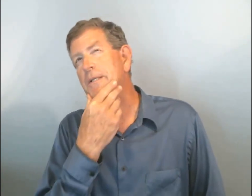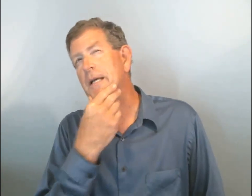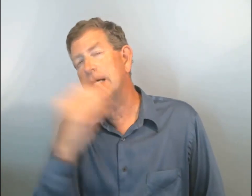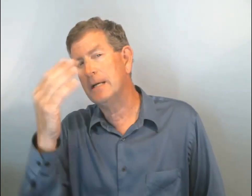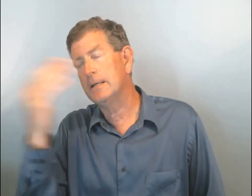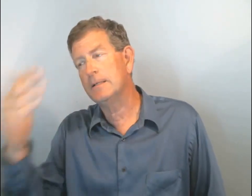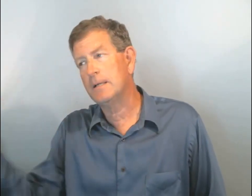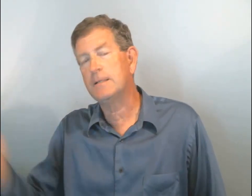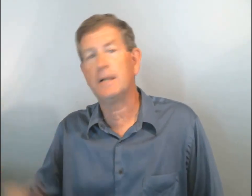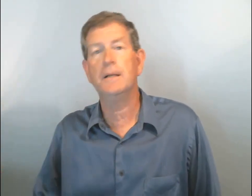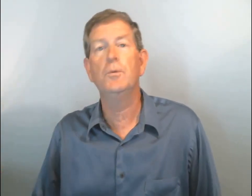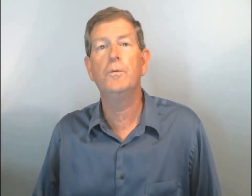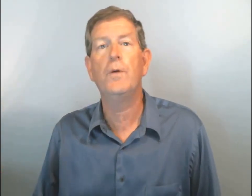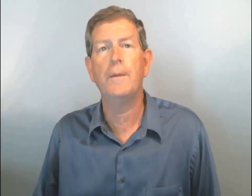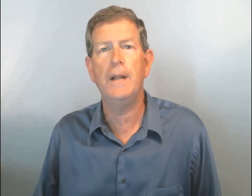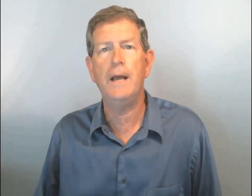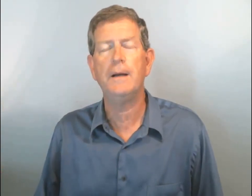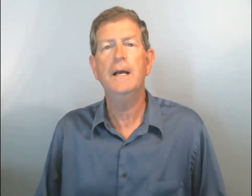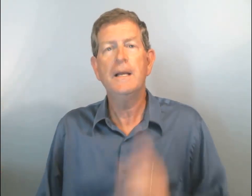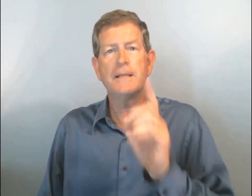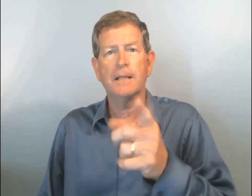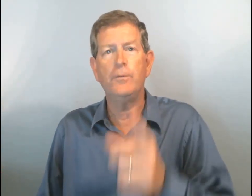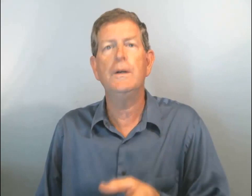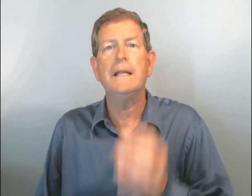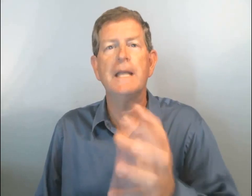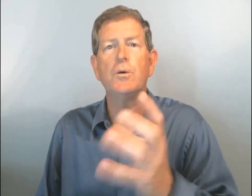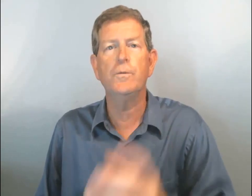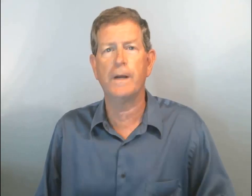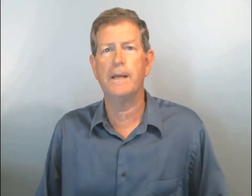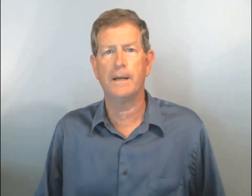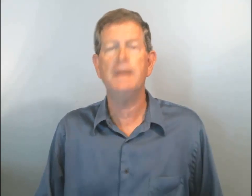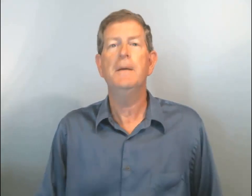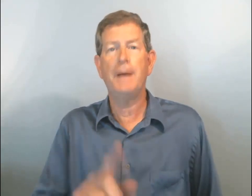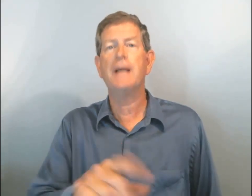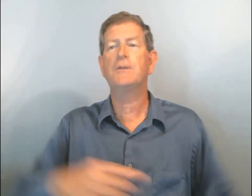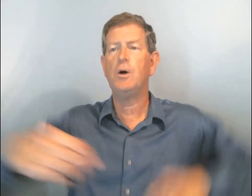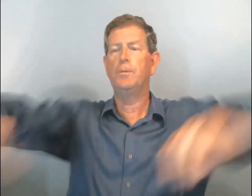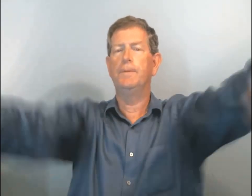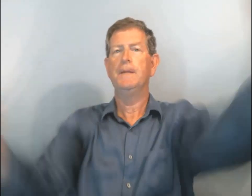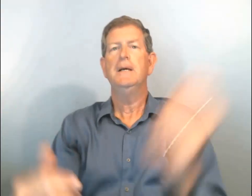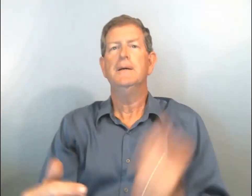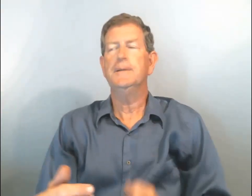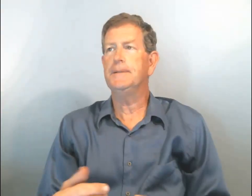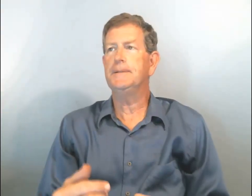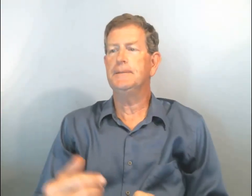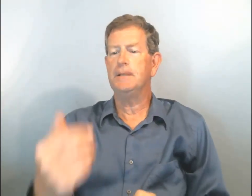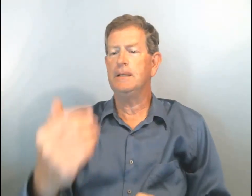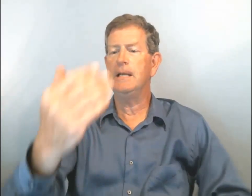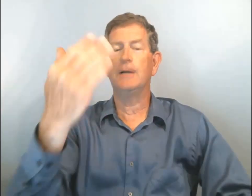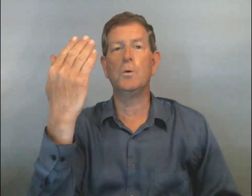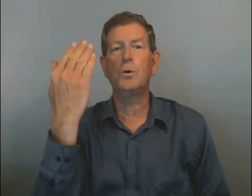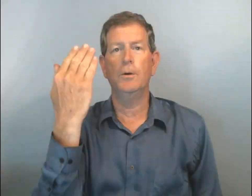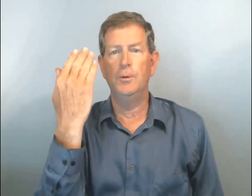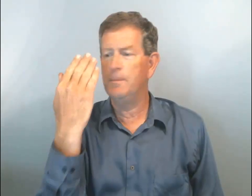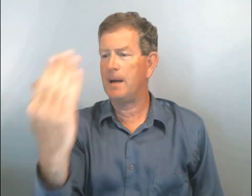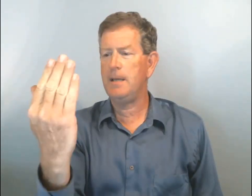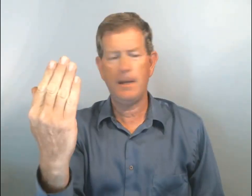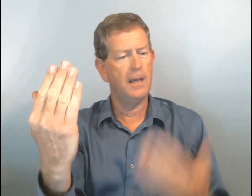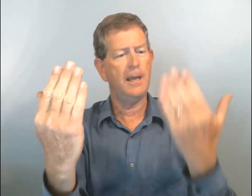à certains mots de vocabulaire, c'est à vous de les découvrir. Par exemple, il y a donc le mari et